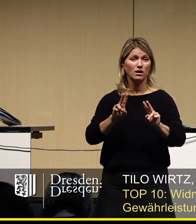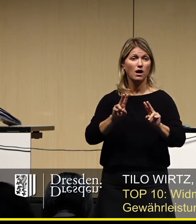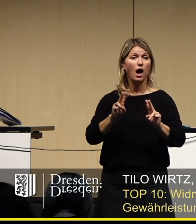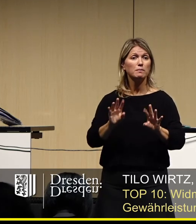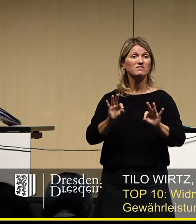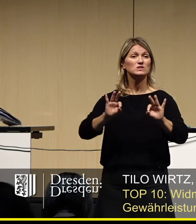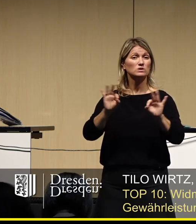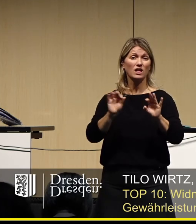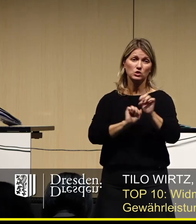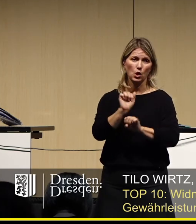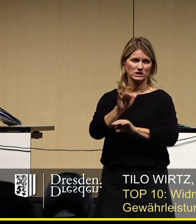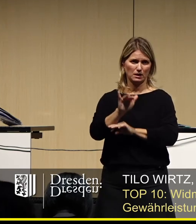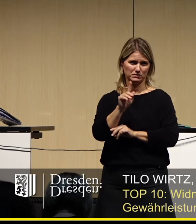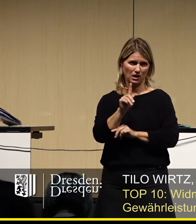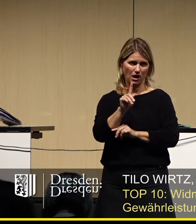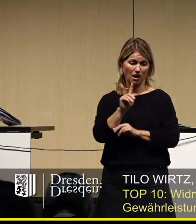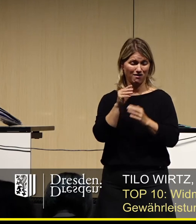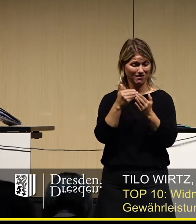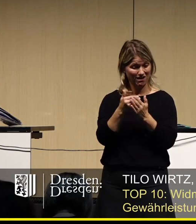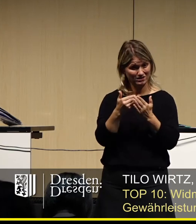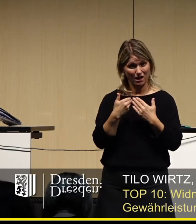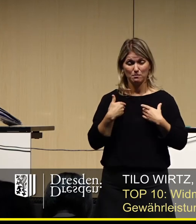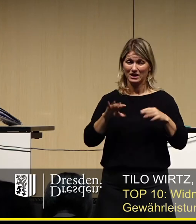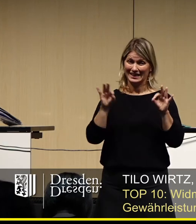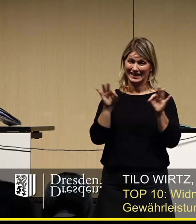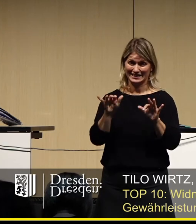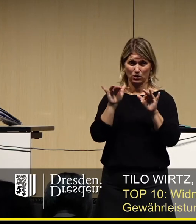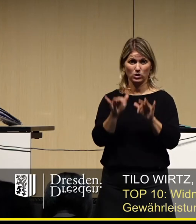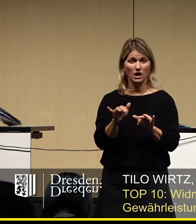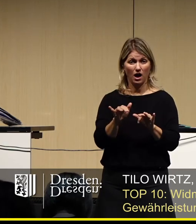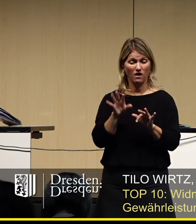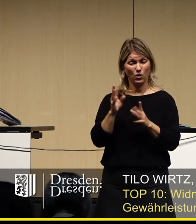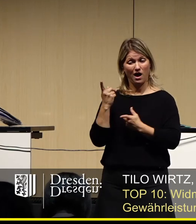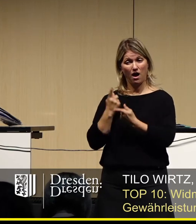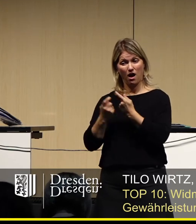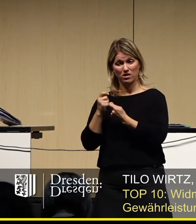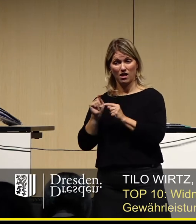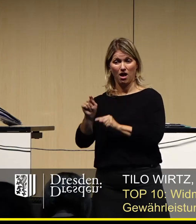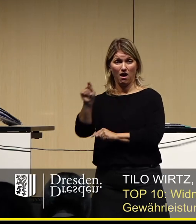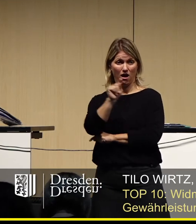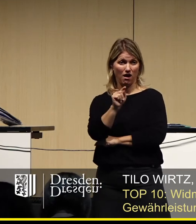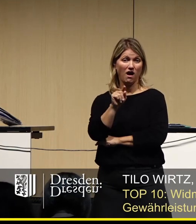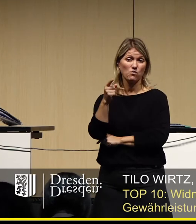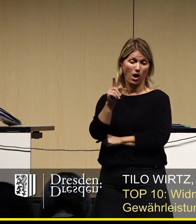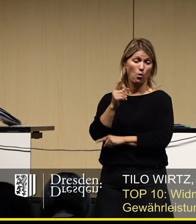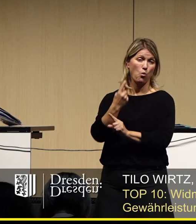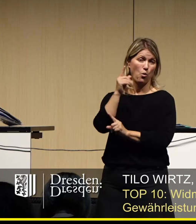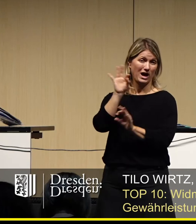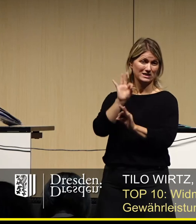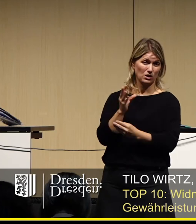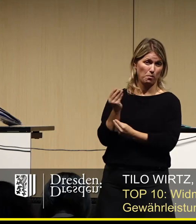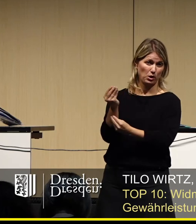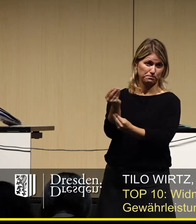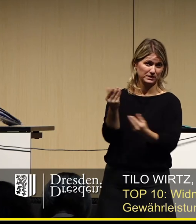Insofern gehen wir ein großes Risiko ein und auch muten auch den Händlerinnen und Händlern ein extrem großes Risiko zu.